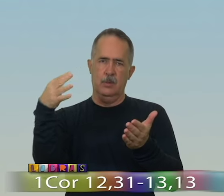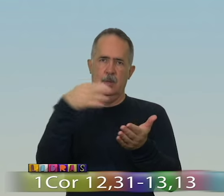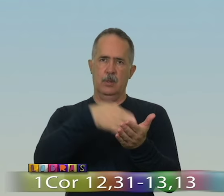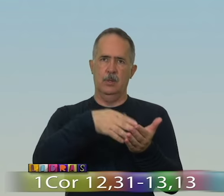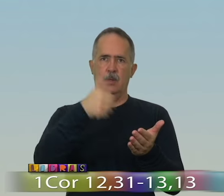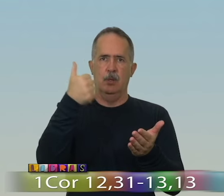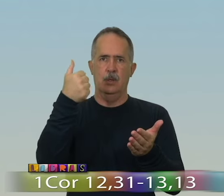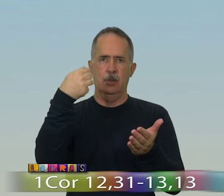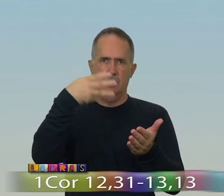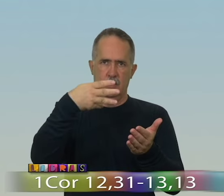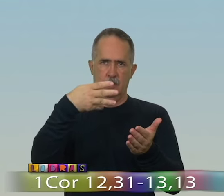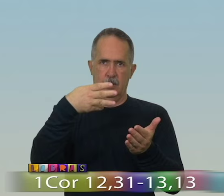e 13